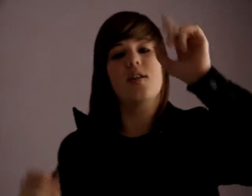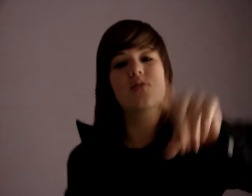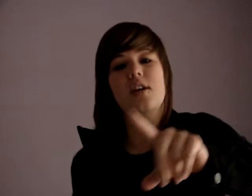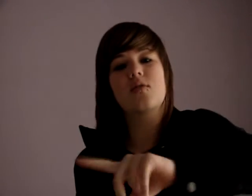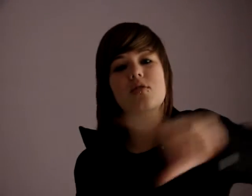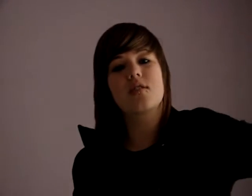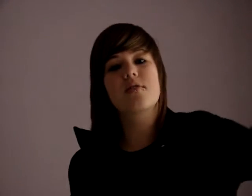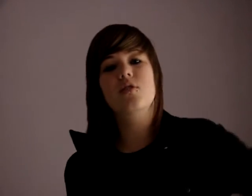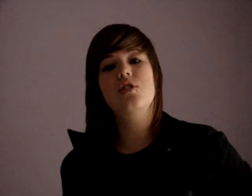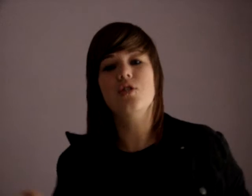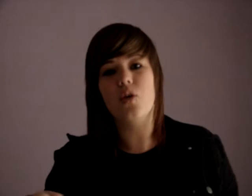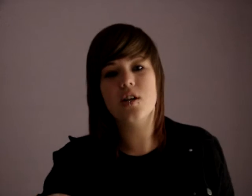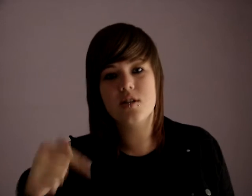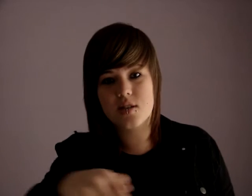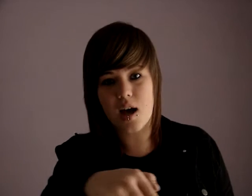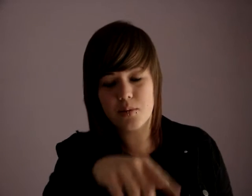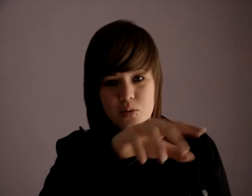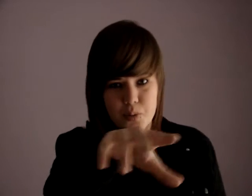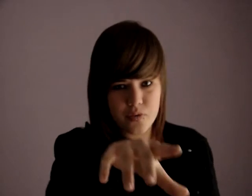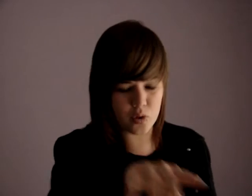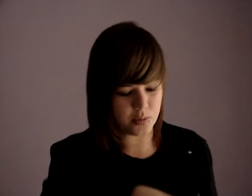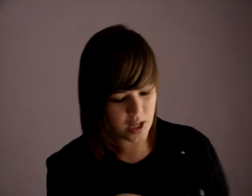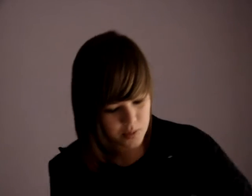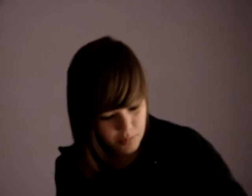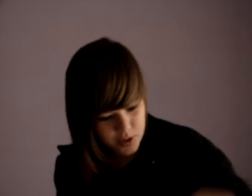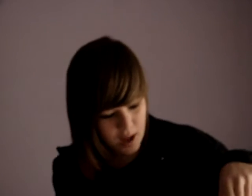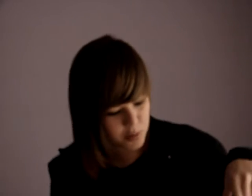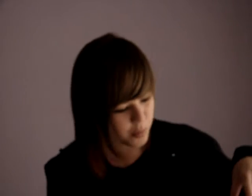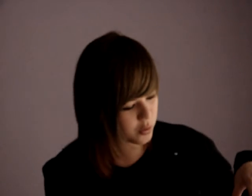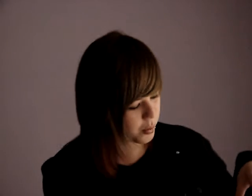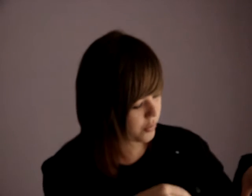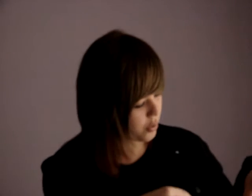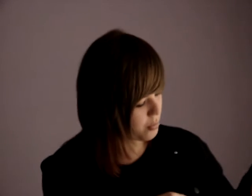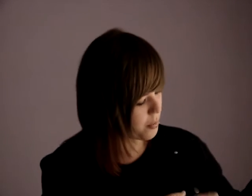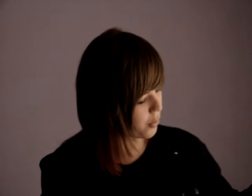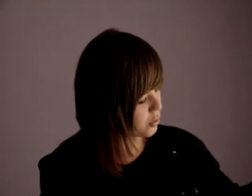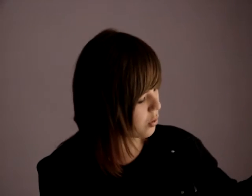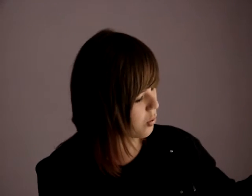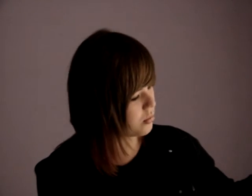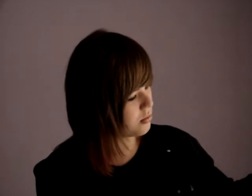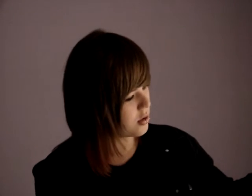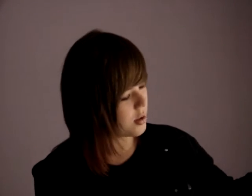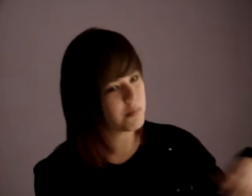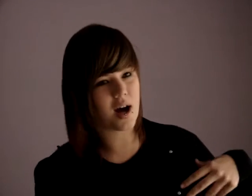É isso daí, 11 horas da noite, hoje, em sábado, Pure Volume, www.purevolume.com.br